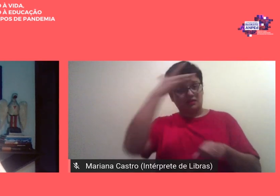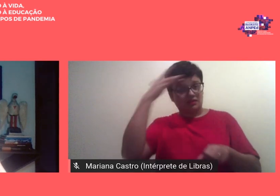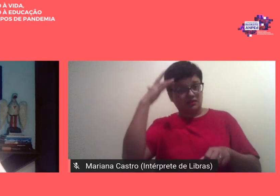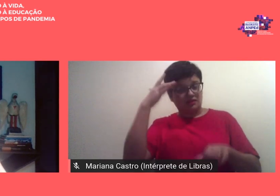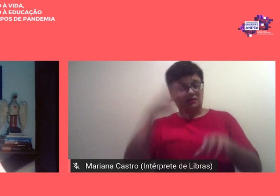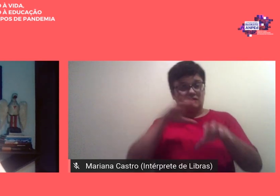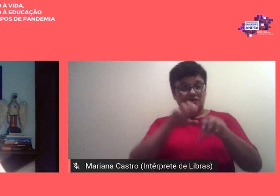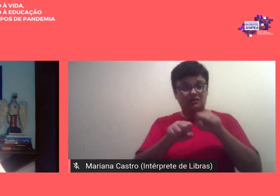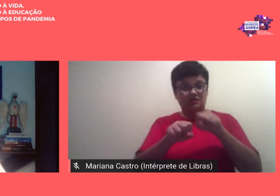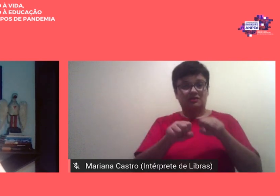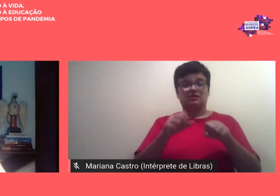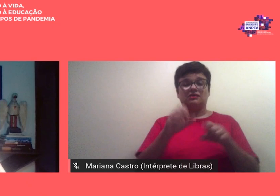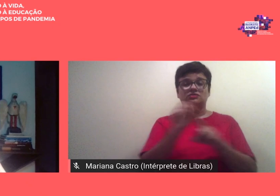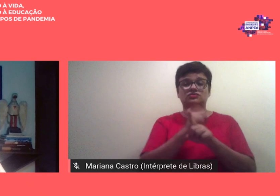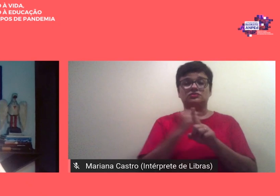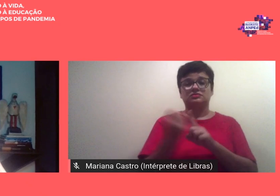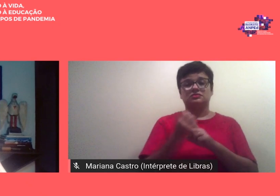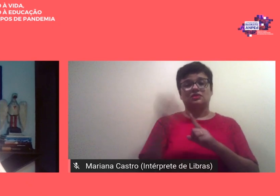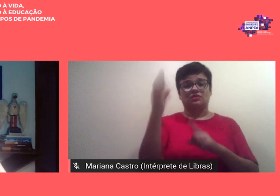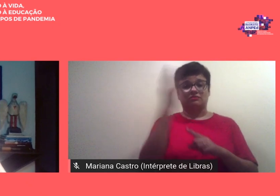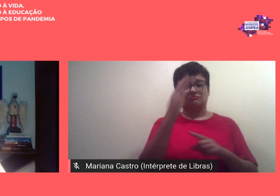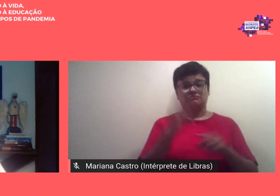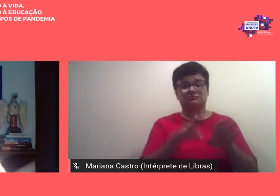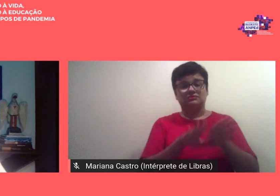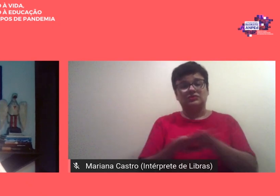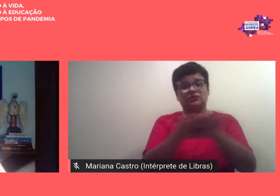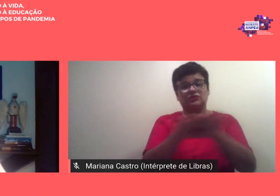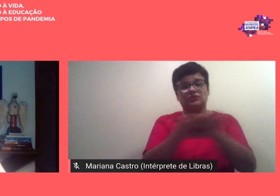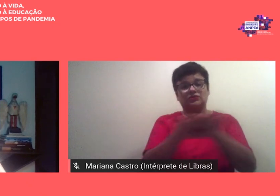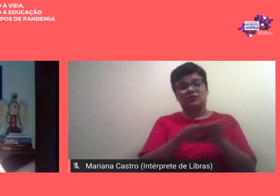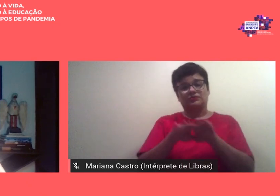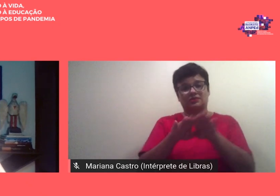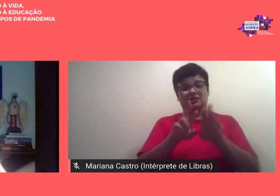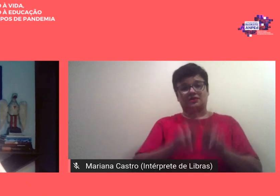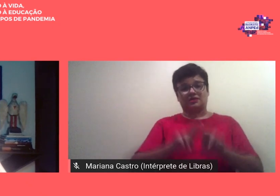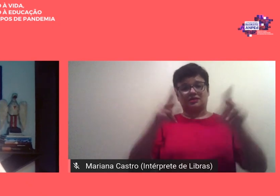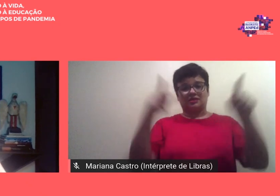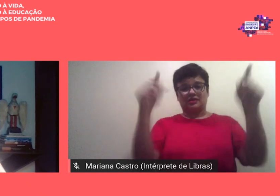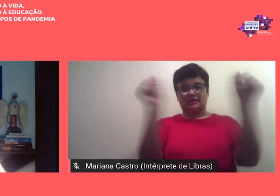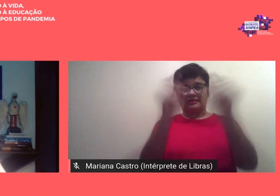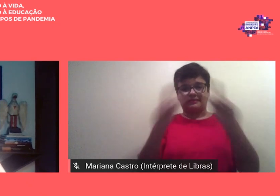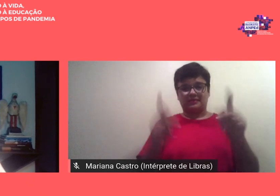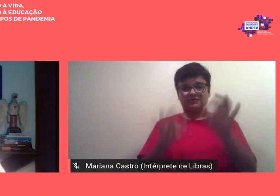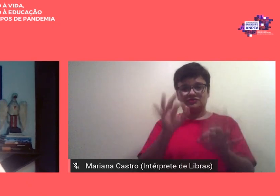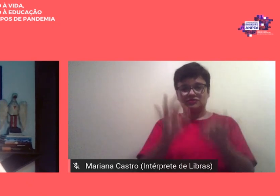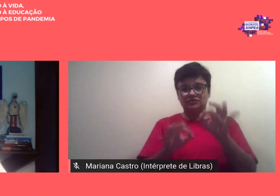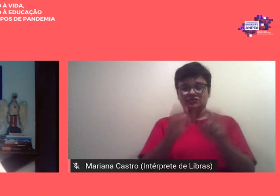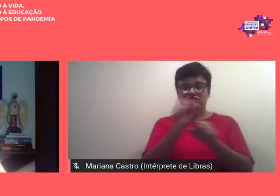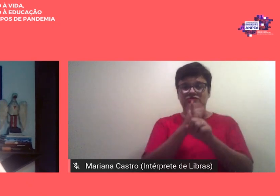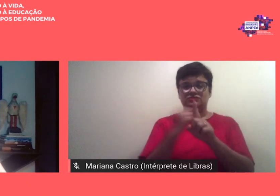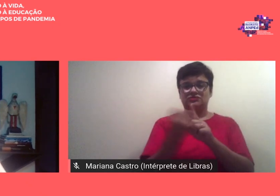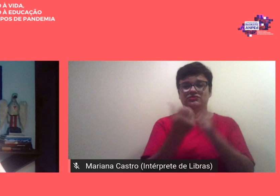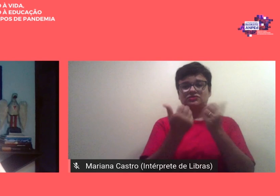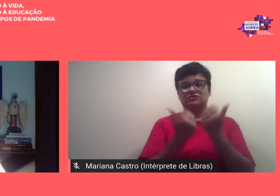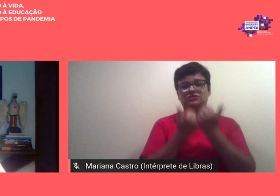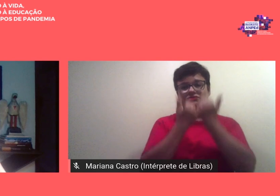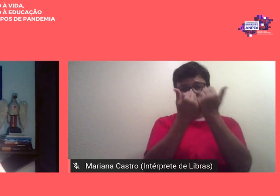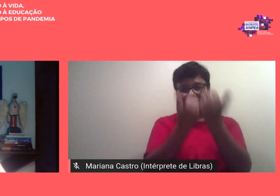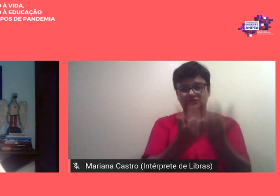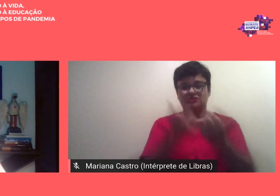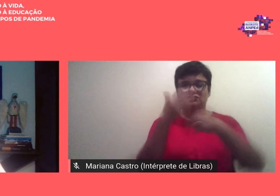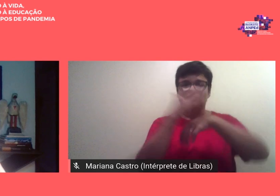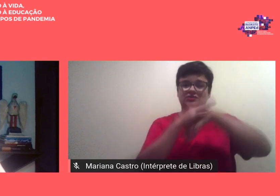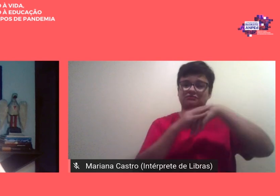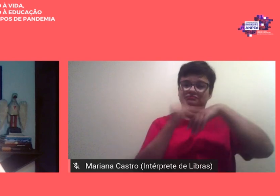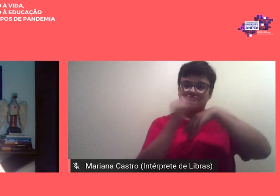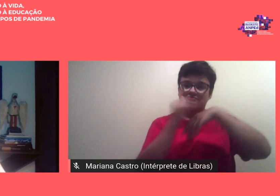promovendo a igualdade na diferença a paz a justiça social a solidariedade e a afetividade